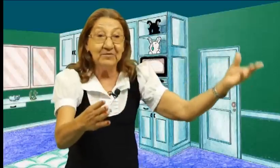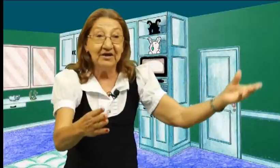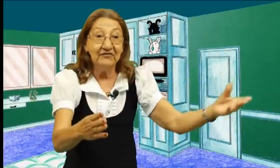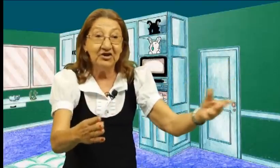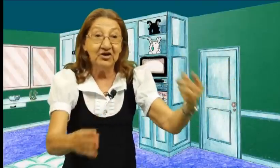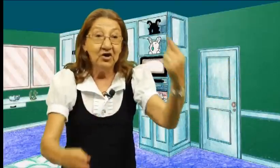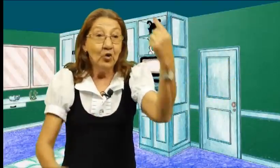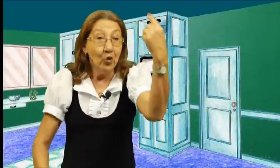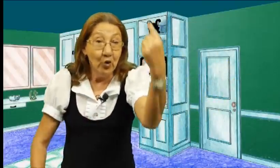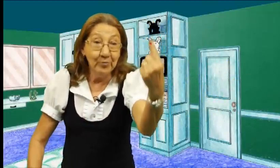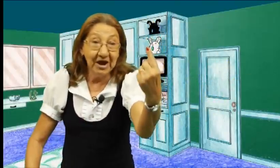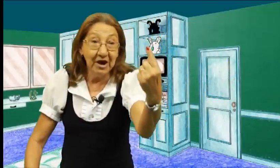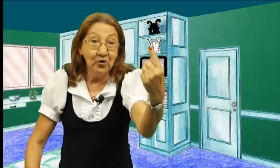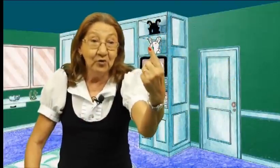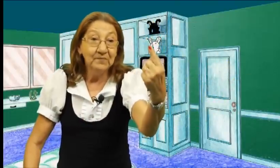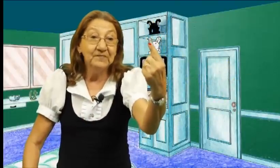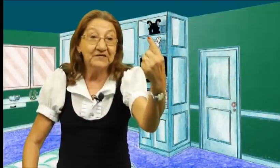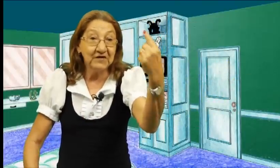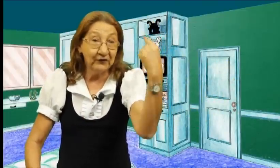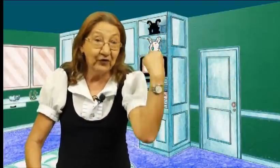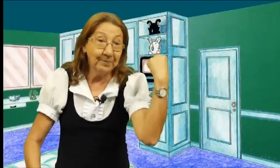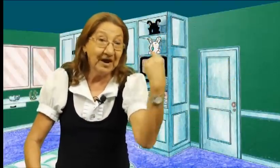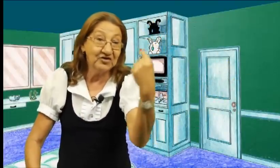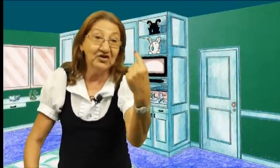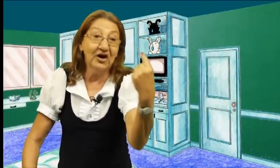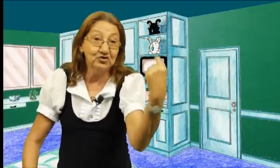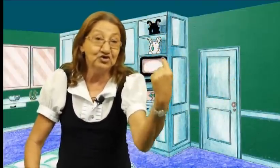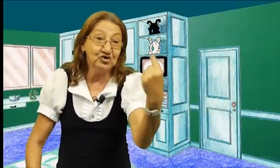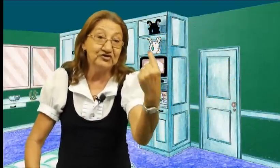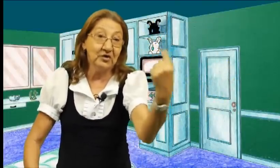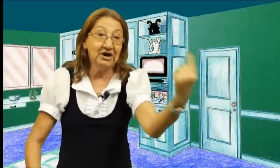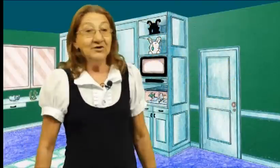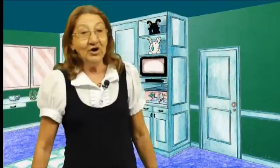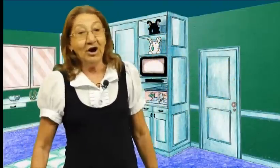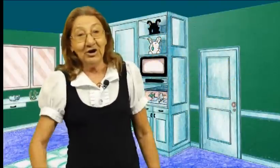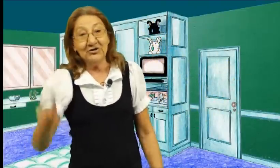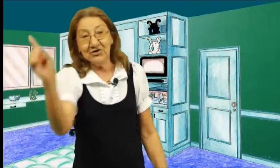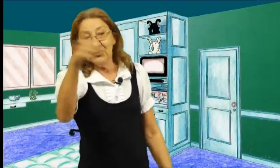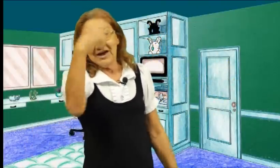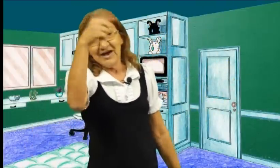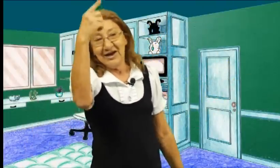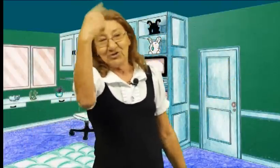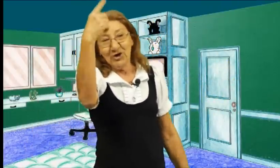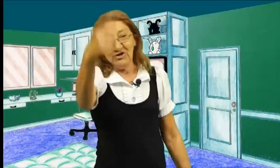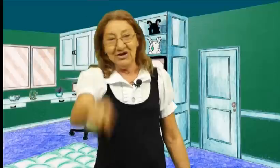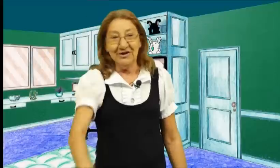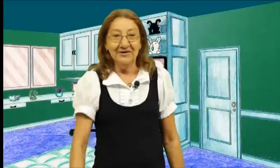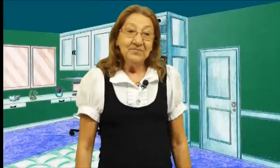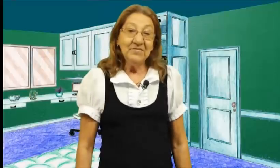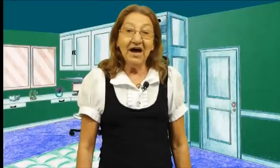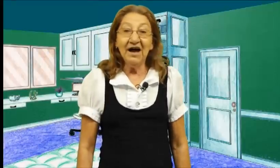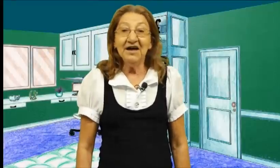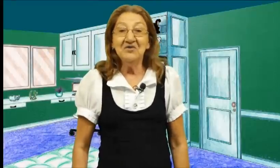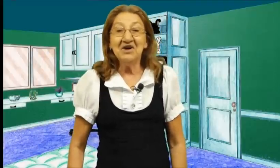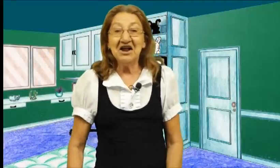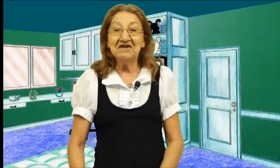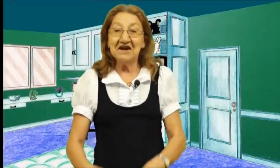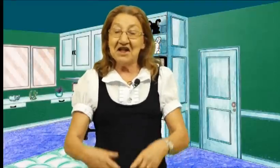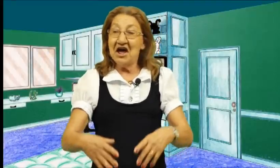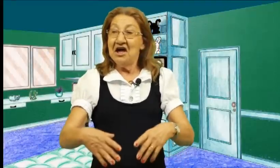Minha Vida O meu Se for partir Dá os dois quartos E olha assim Não dá a casa todinha Aí o cara é cheio Não,